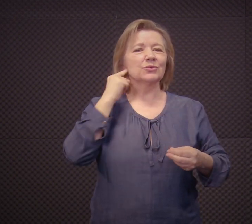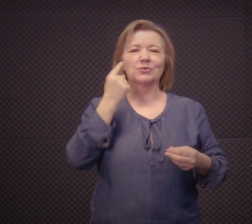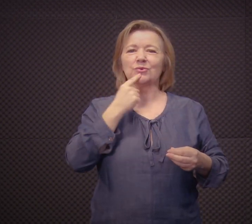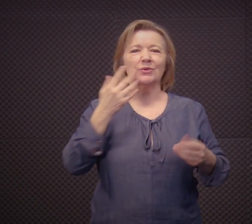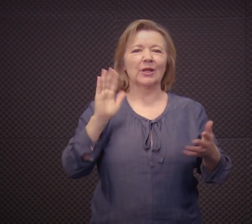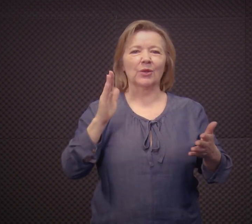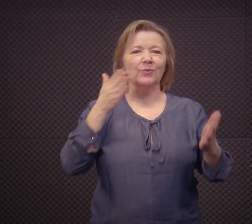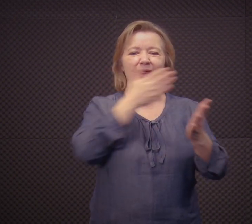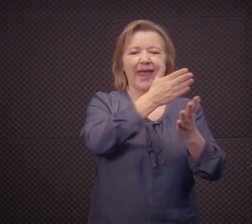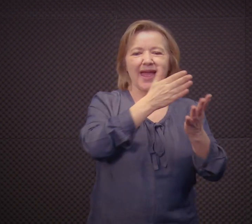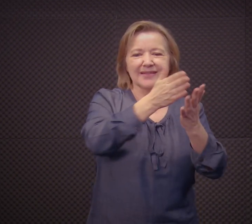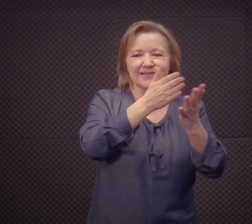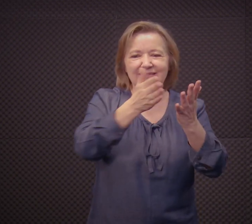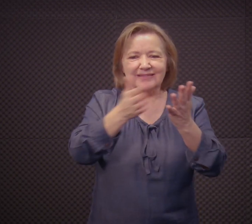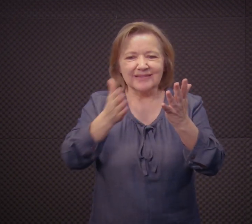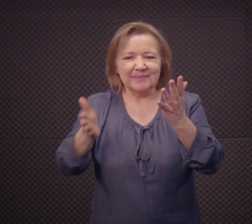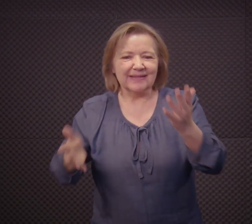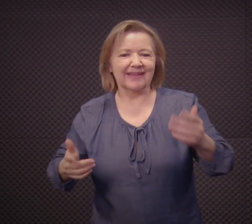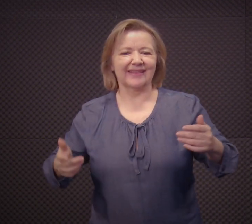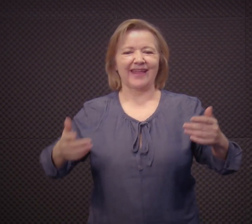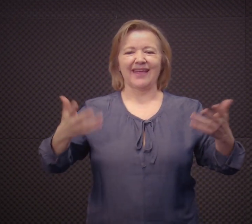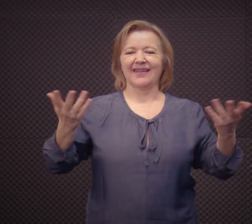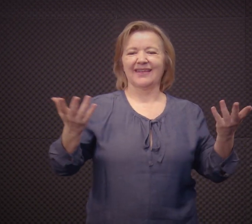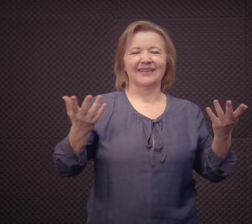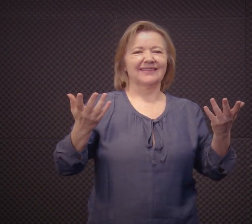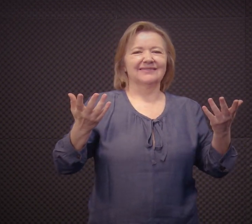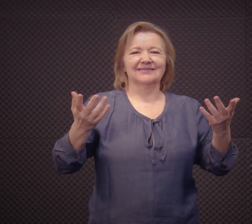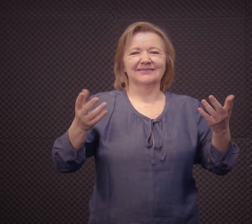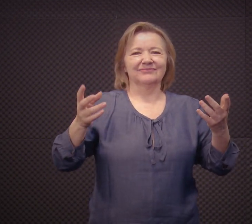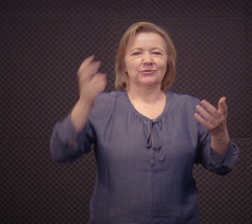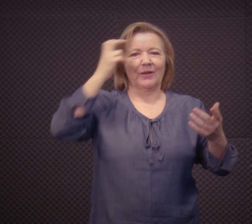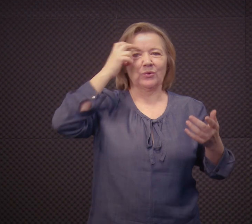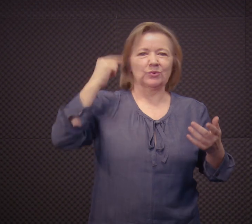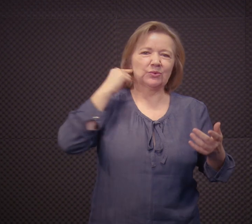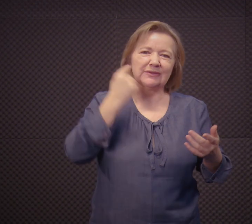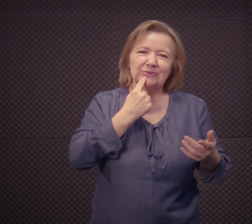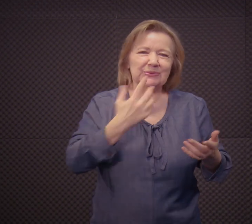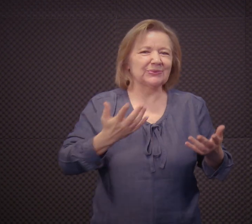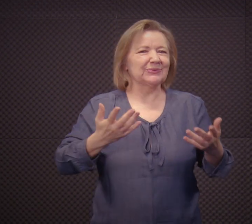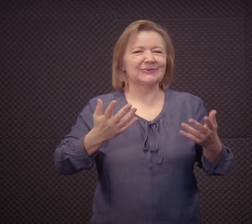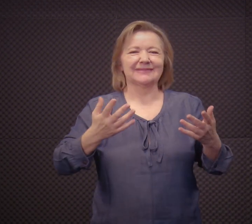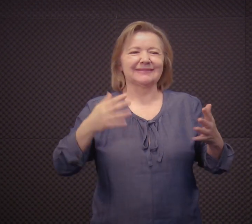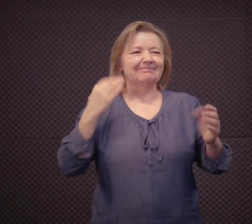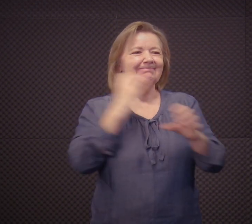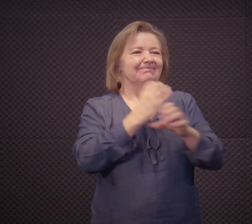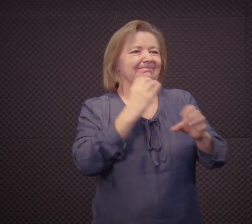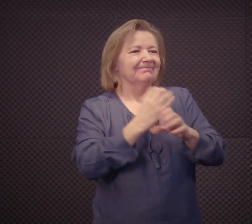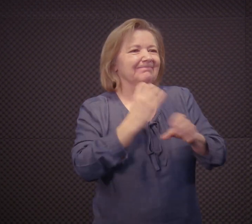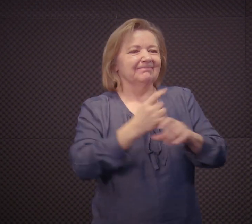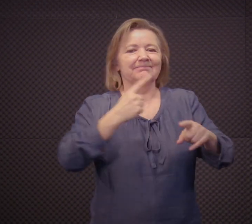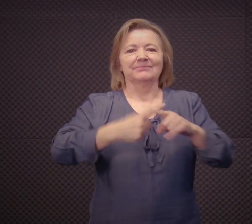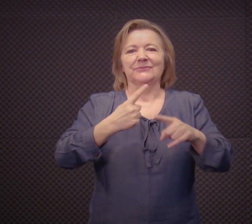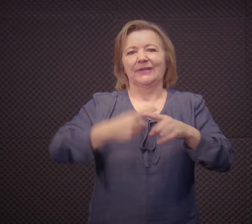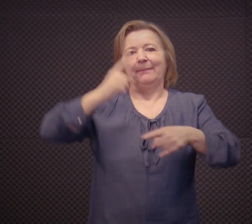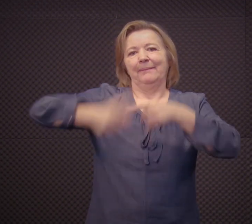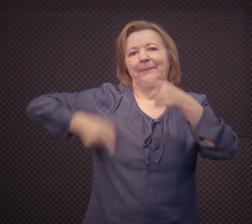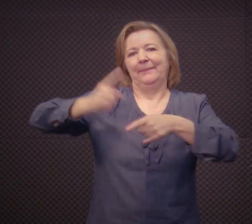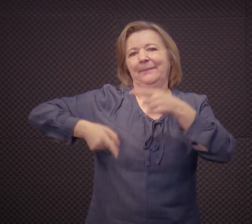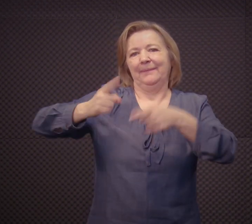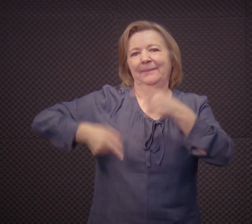Porque, na verdade, o surdo, assim, não tem acessibilidade, tem muita questão